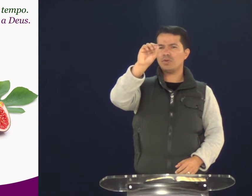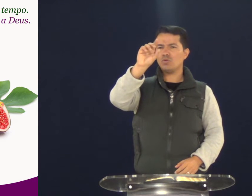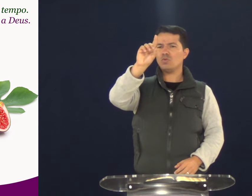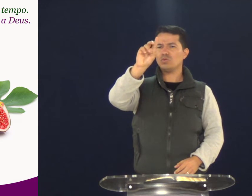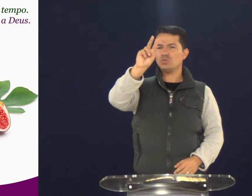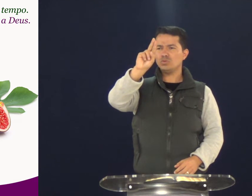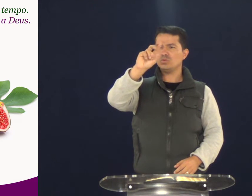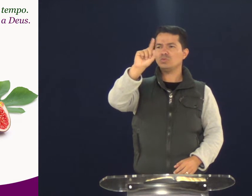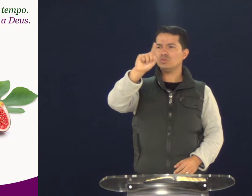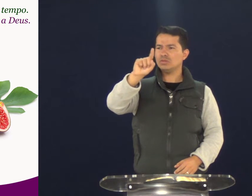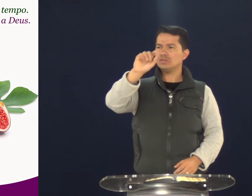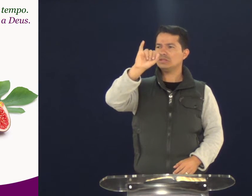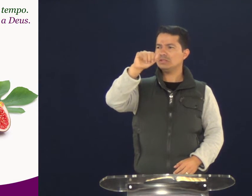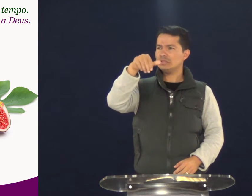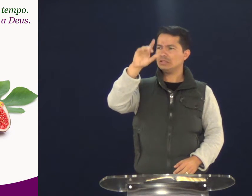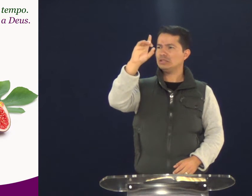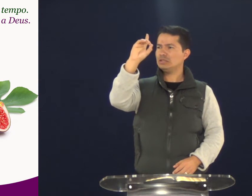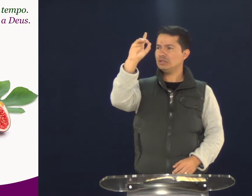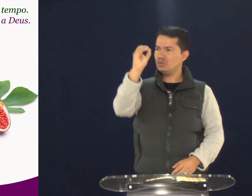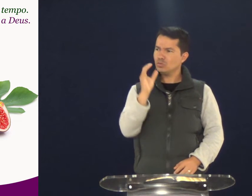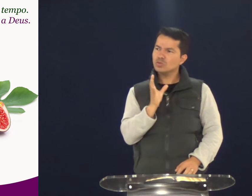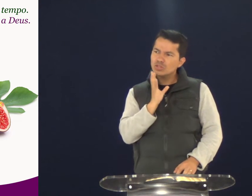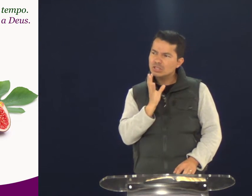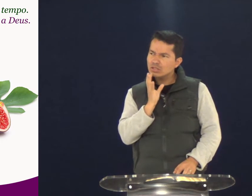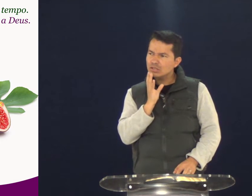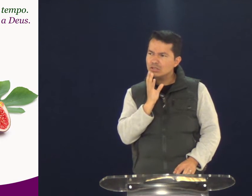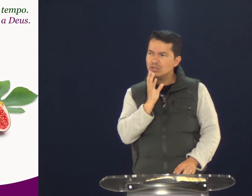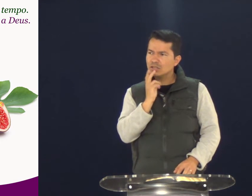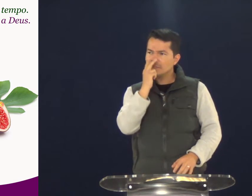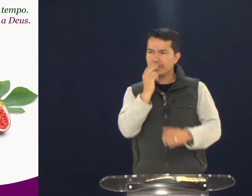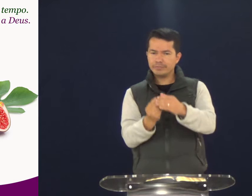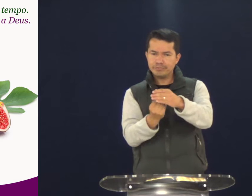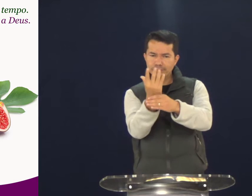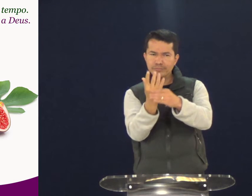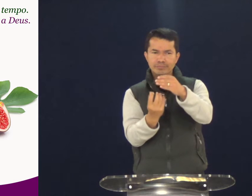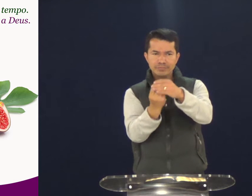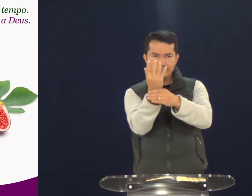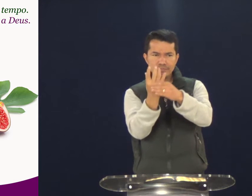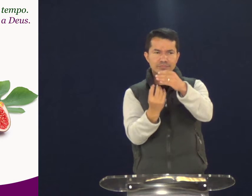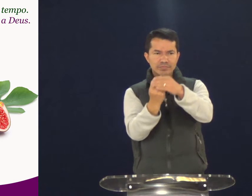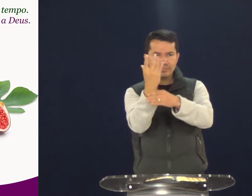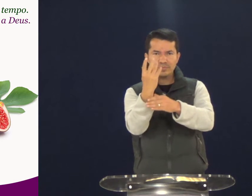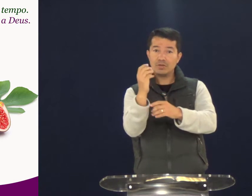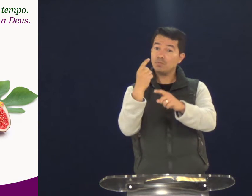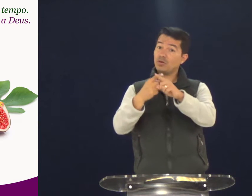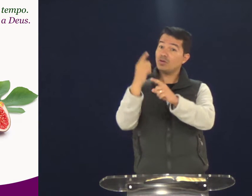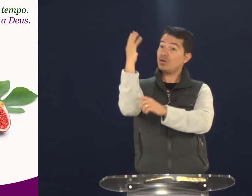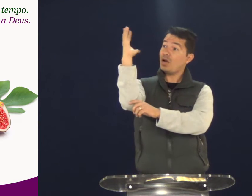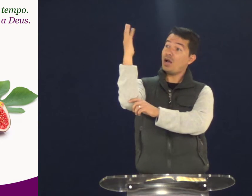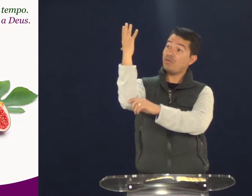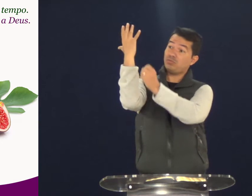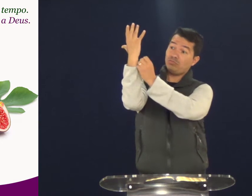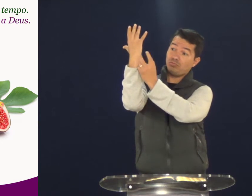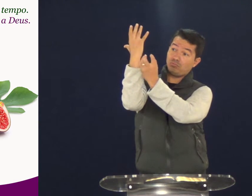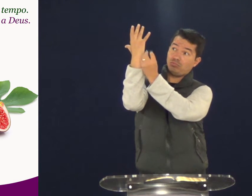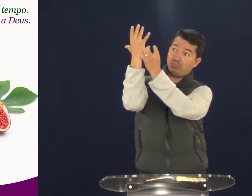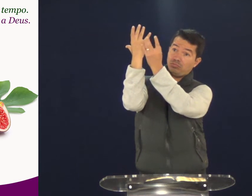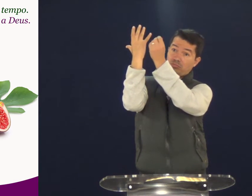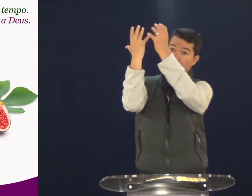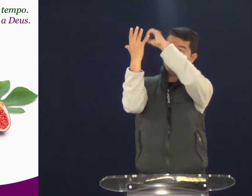Essa palavra, produzindo. Conhece essa palavra, produzindo? Eu posso usar esse sinal. Então, uma